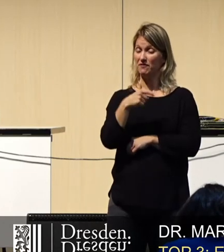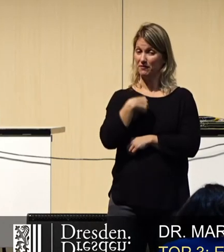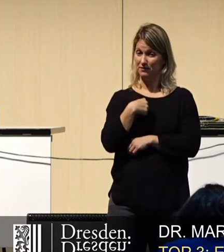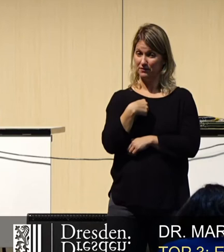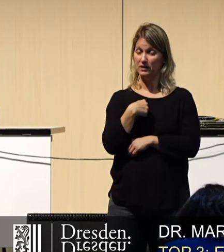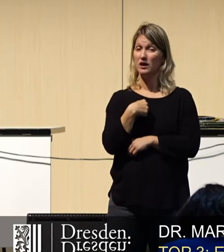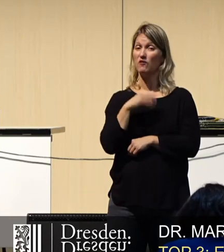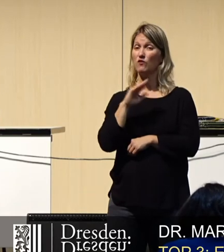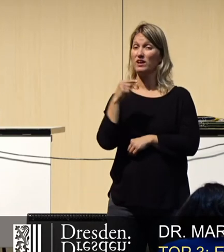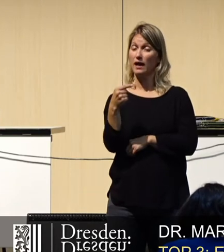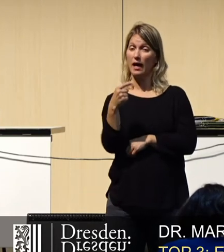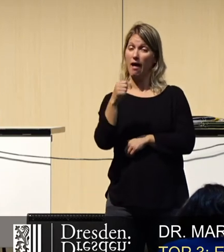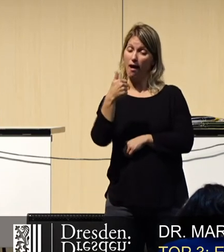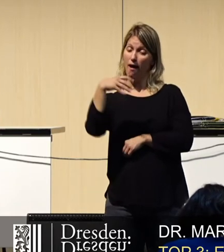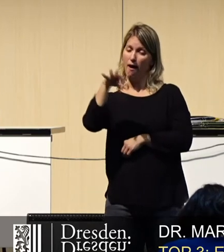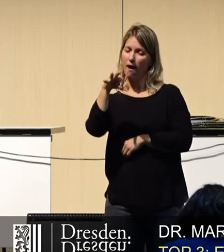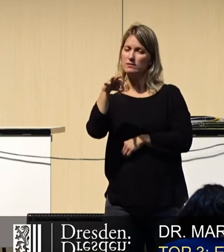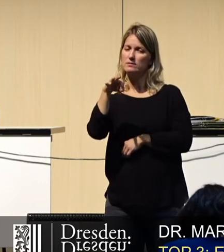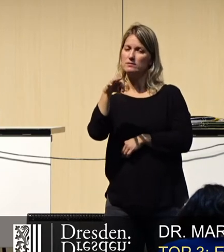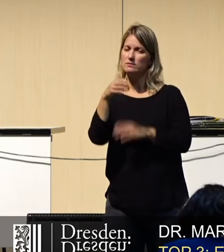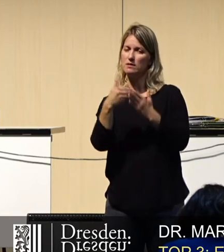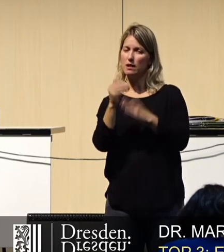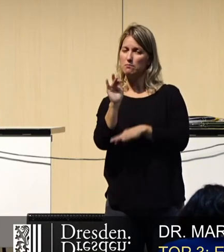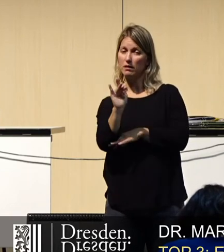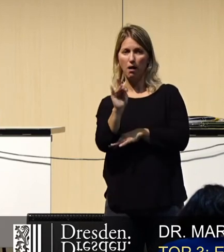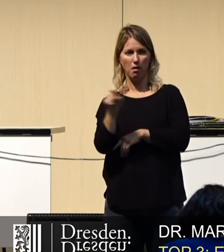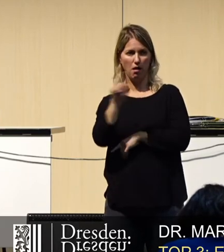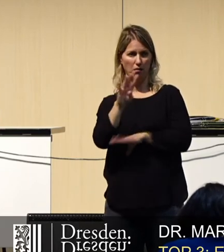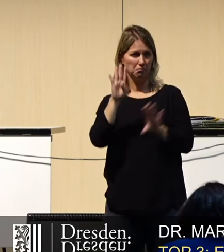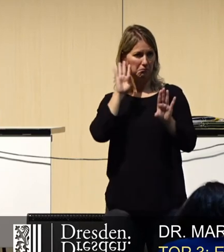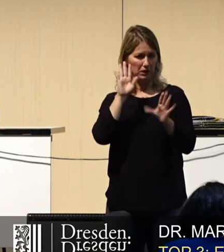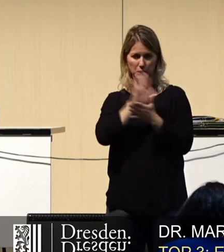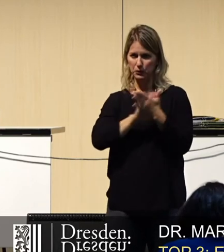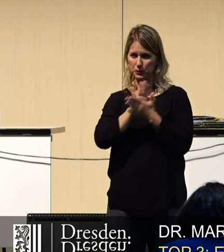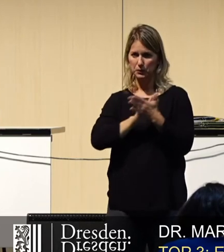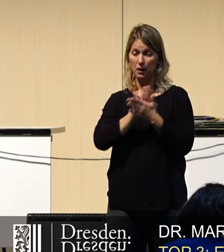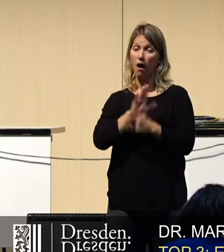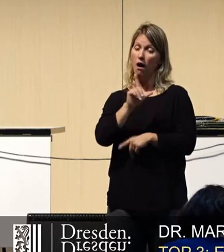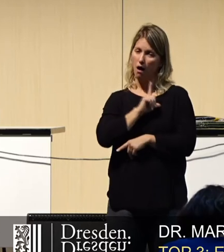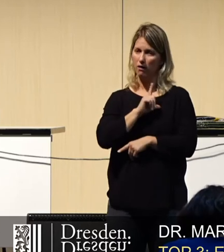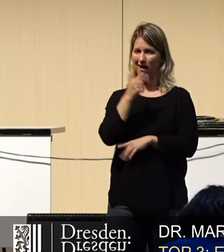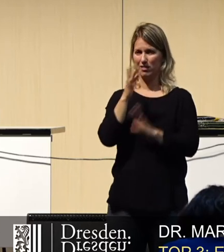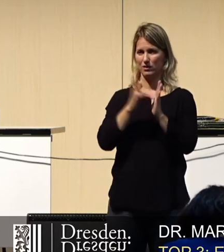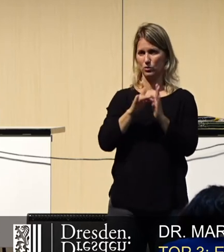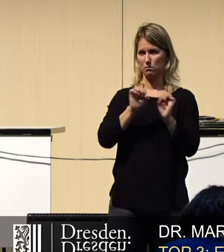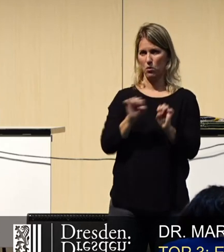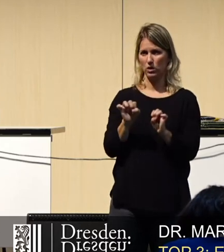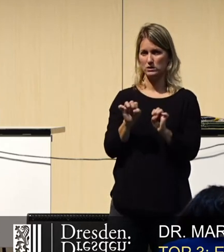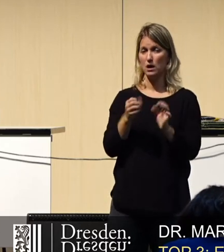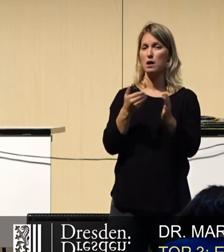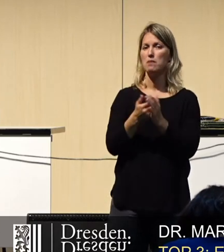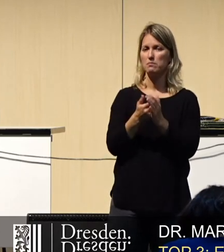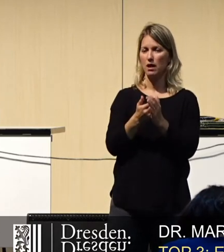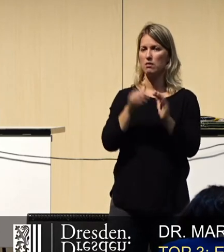5G-Skepsis taugen könnte, wird nie gesagt, habe ich nie irgendwo gefunden. Es könnte natürlich sein, dass irgendeine